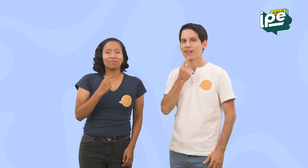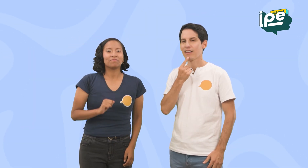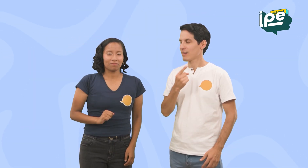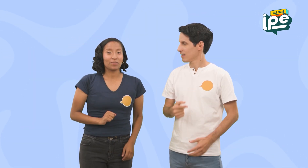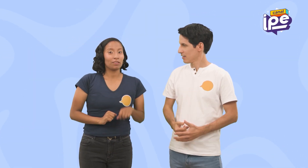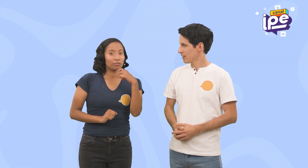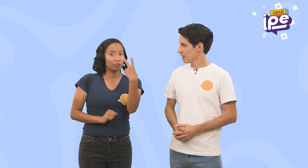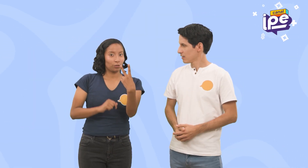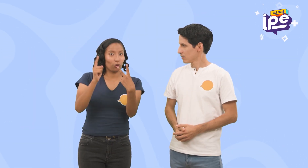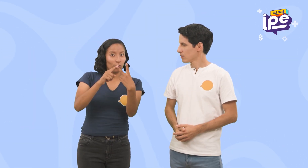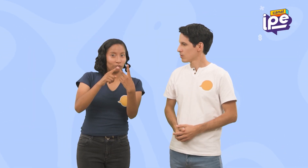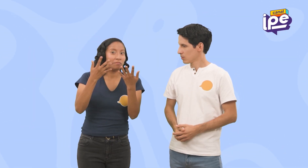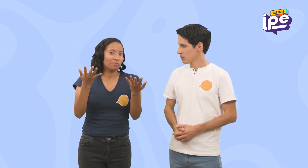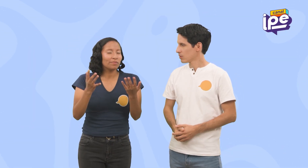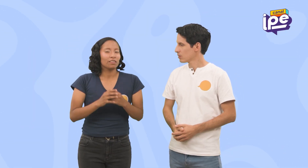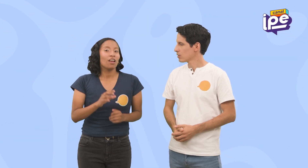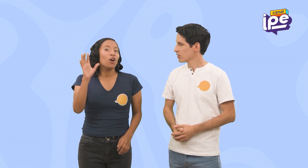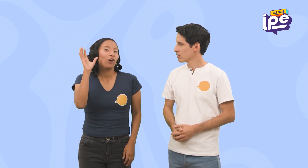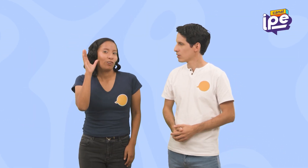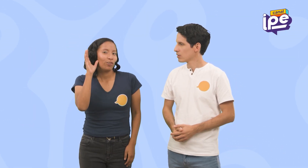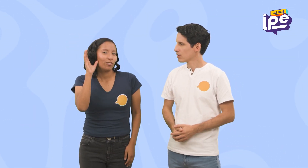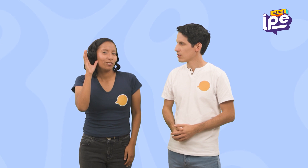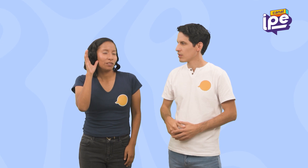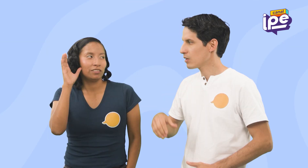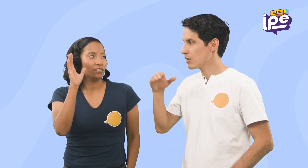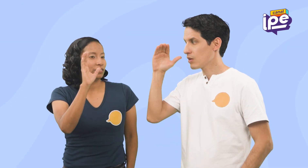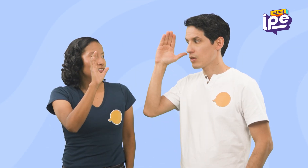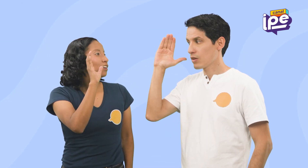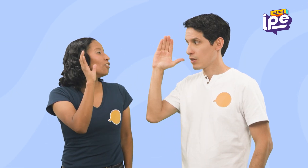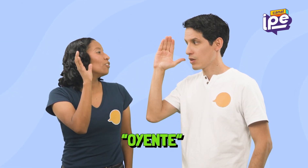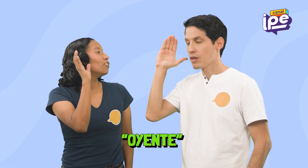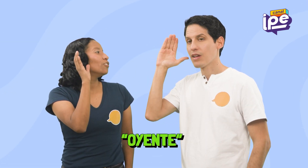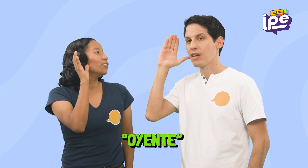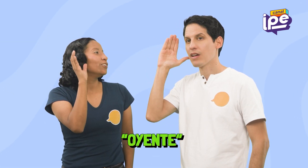Y esta es la seña para oyente Ollente